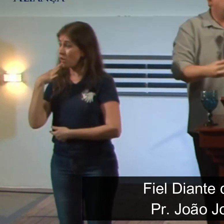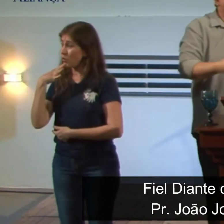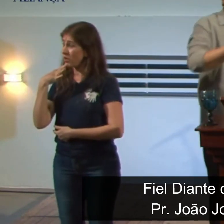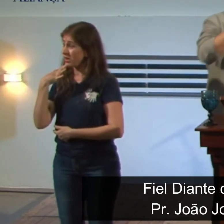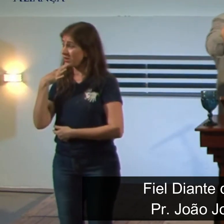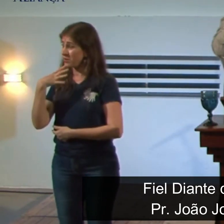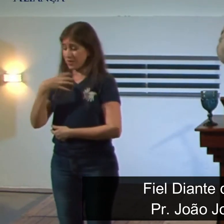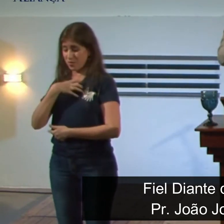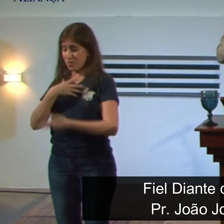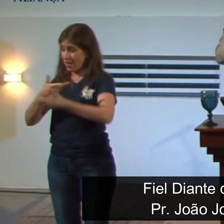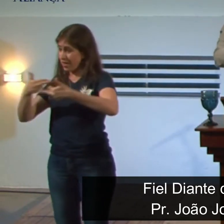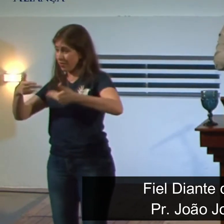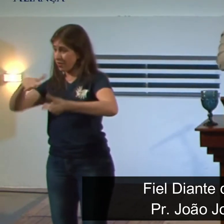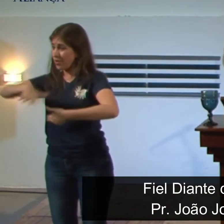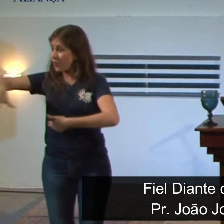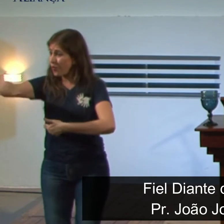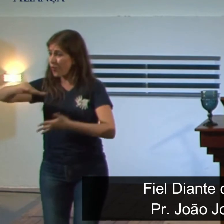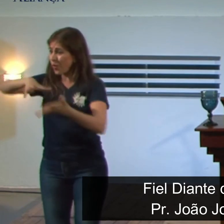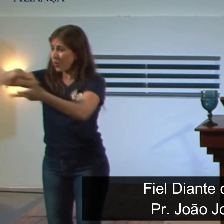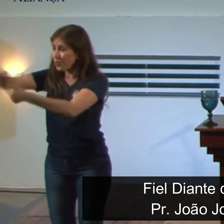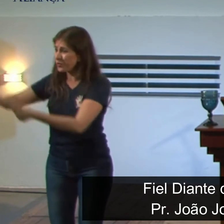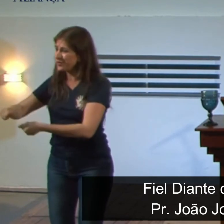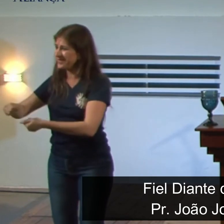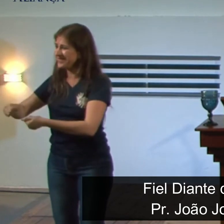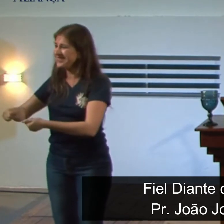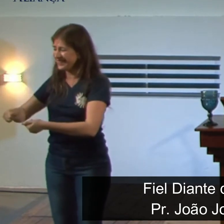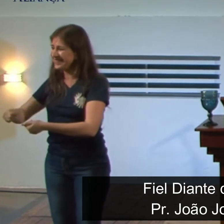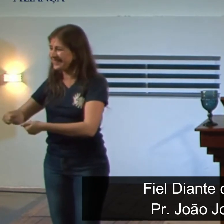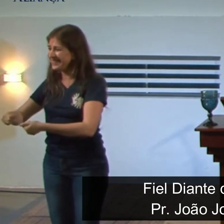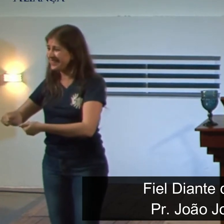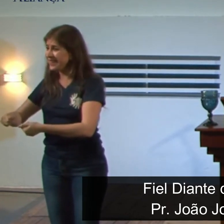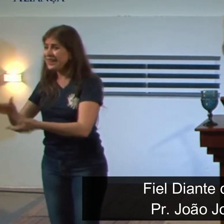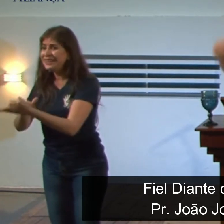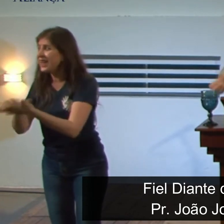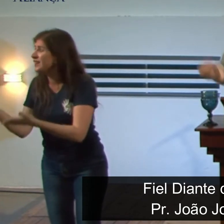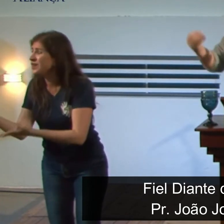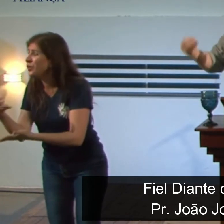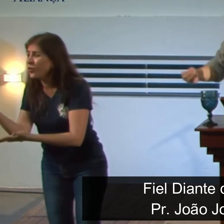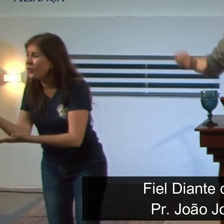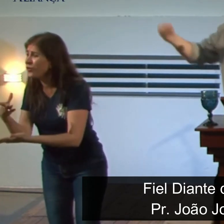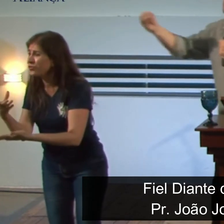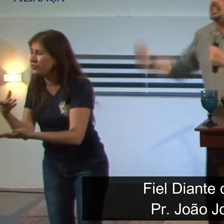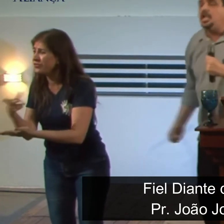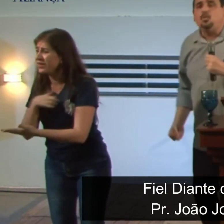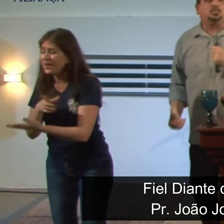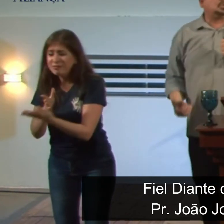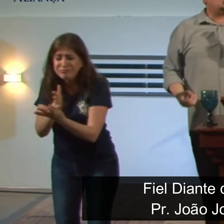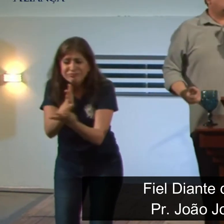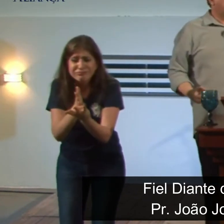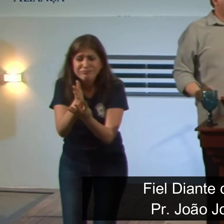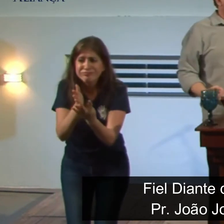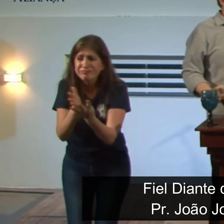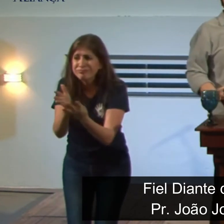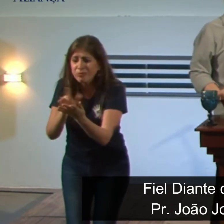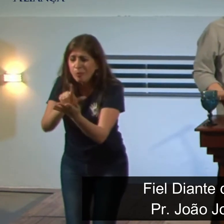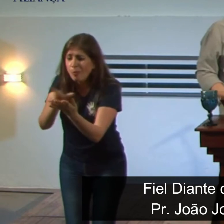porque irmãos não tem nada novo aí e são caminhos vazios